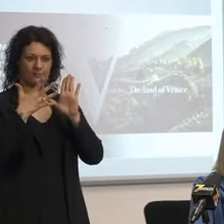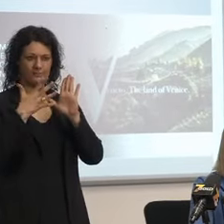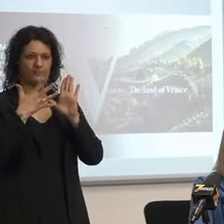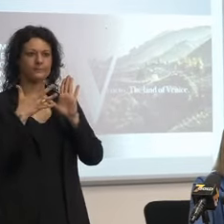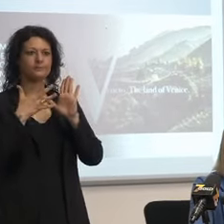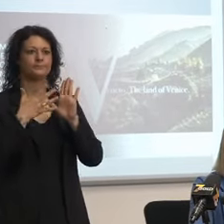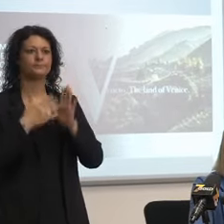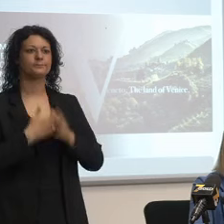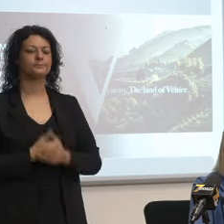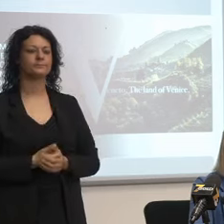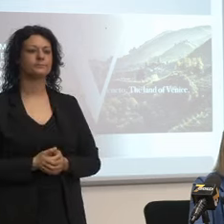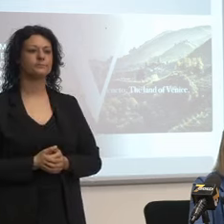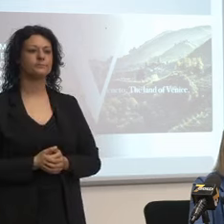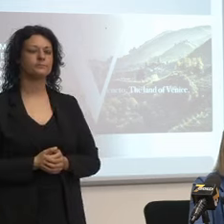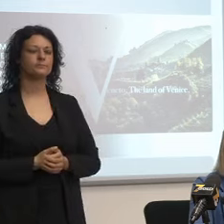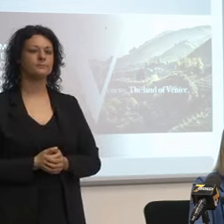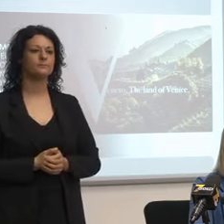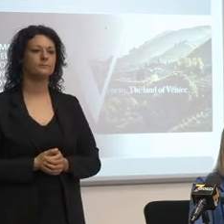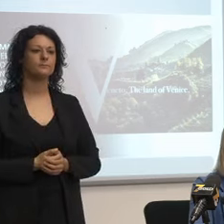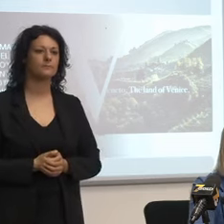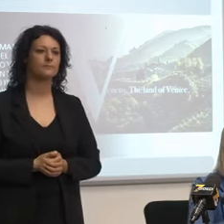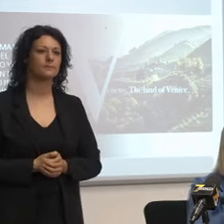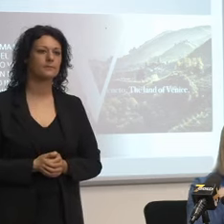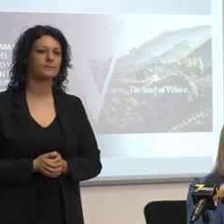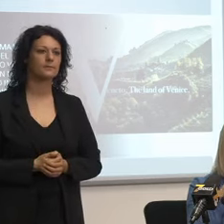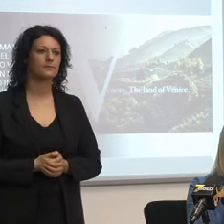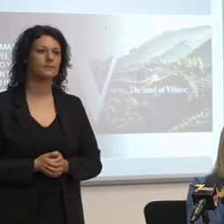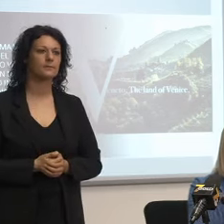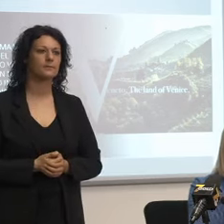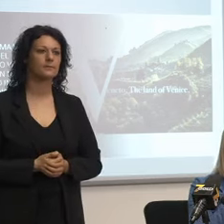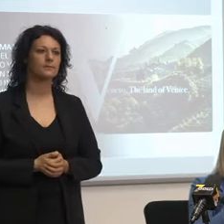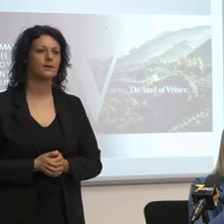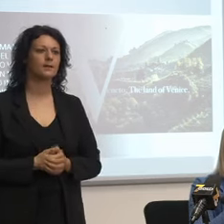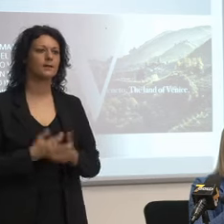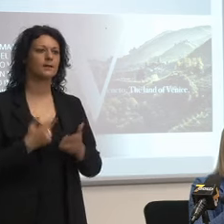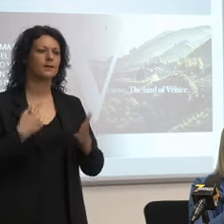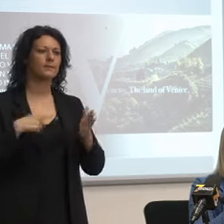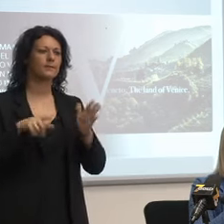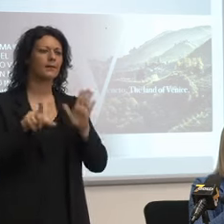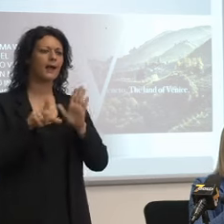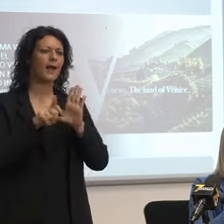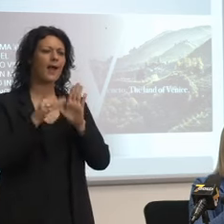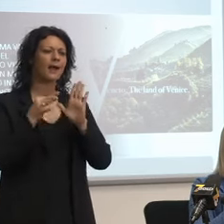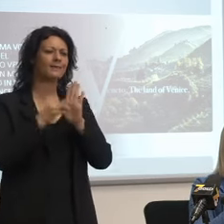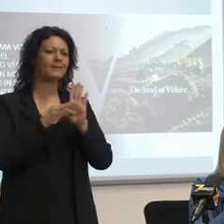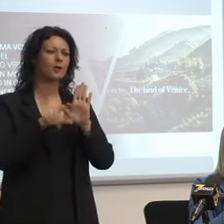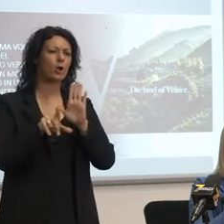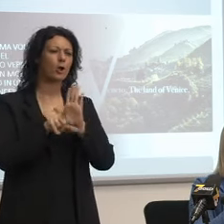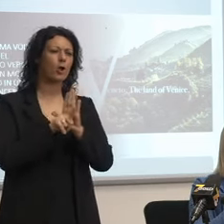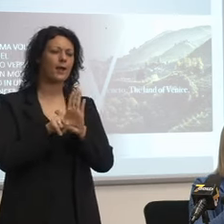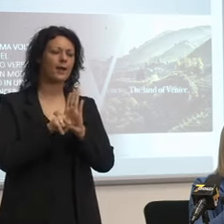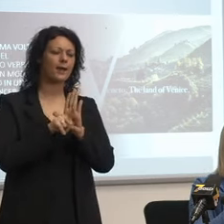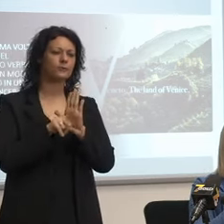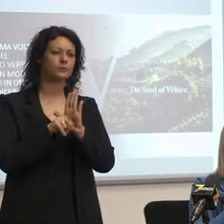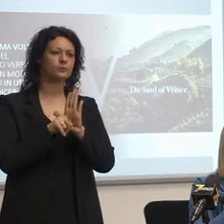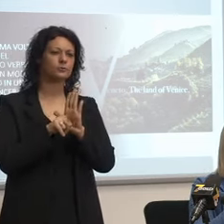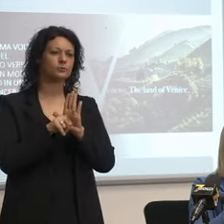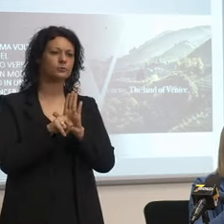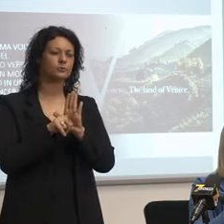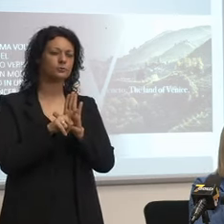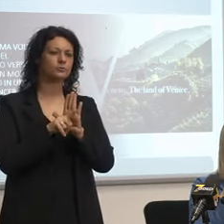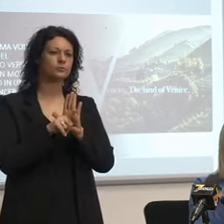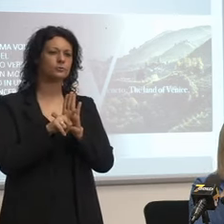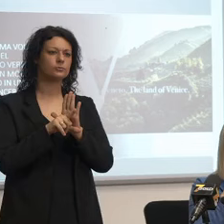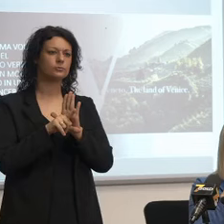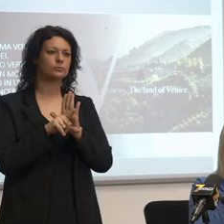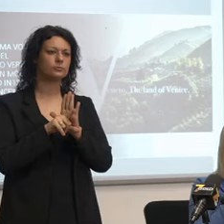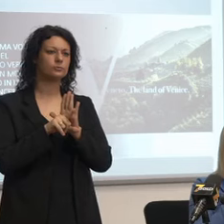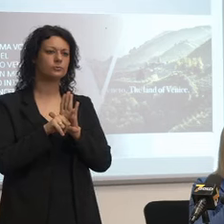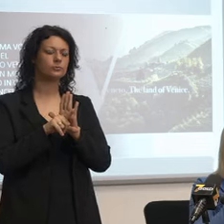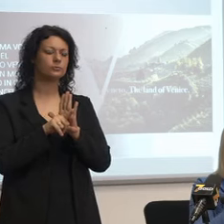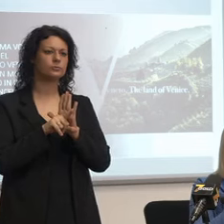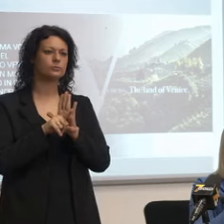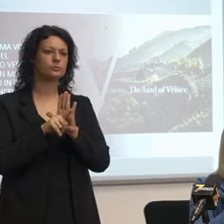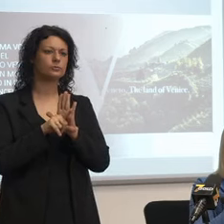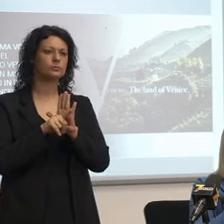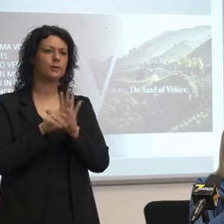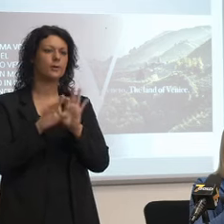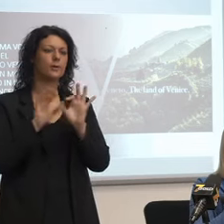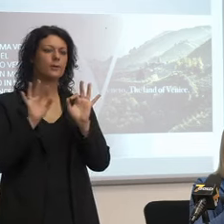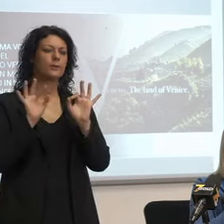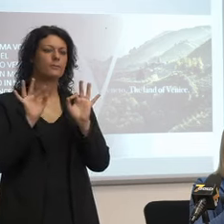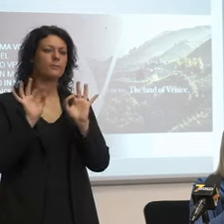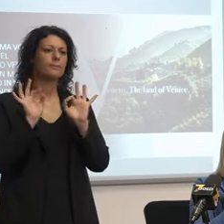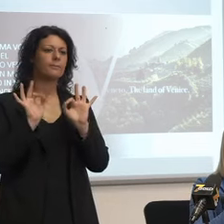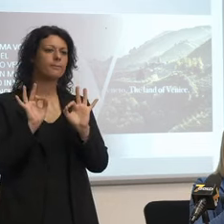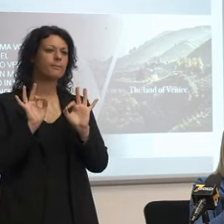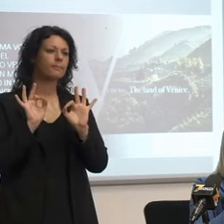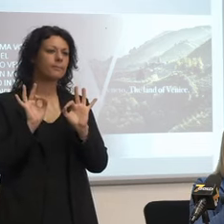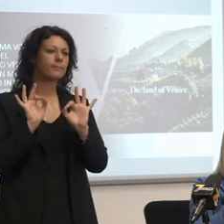collegato adesso non ricordo molto bene insomma era andato all'interno mi sembra forse dell'omnibus tra virgolette